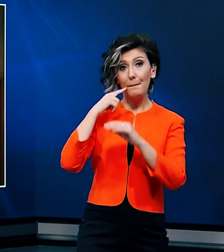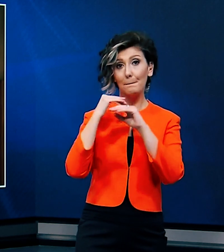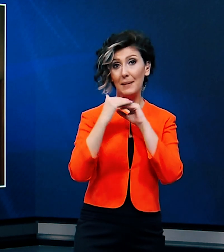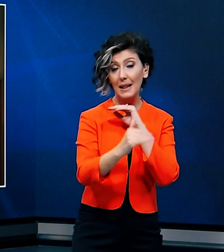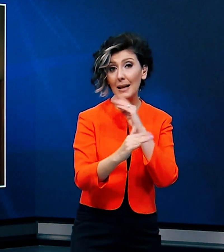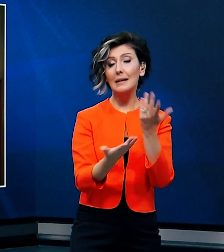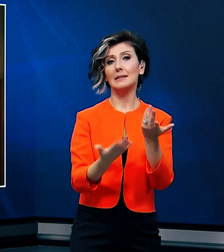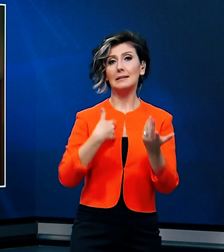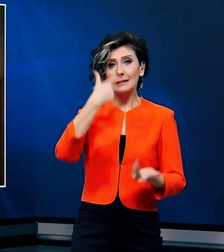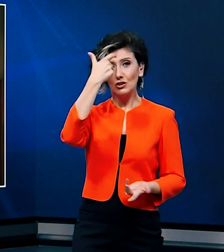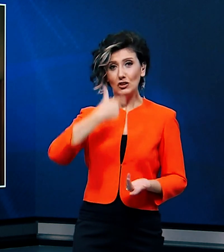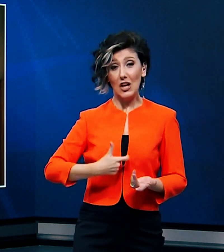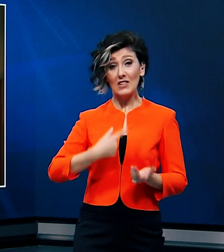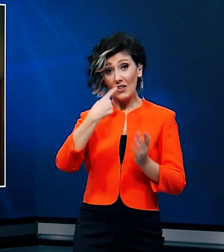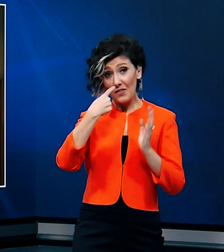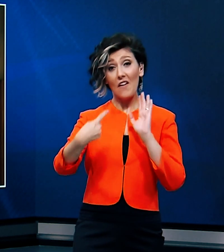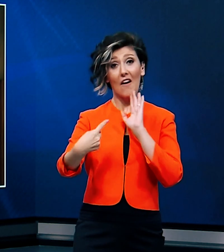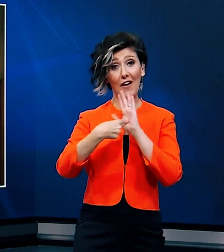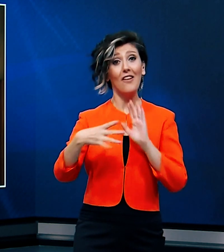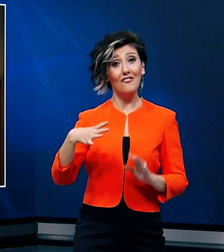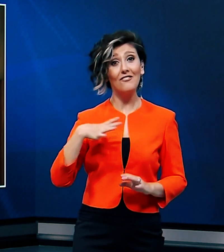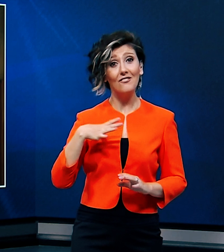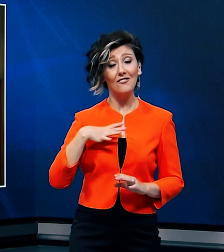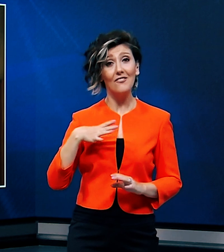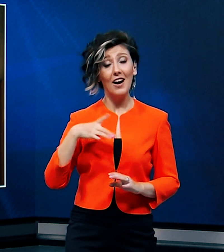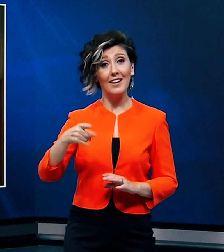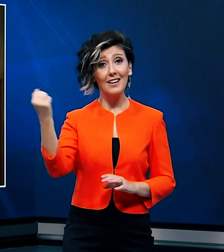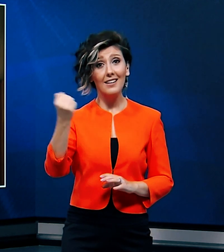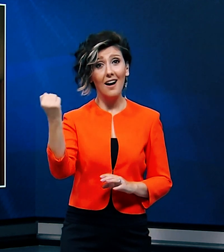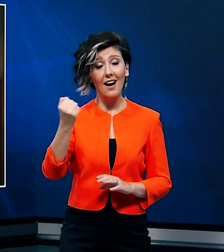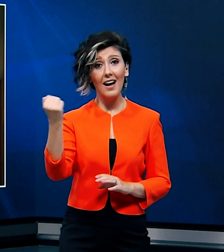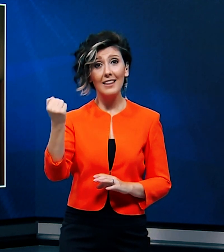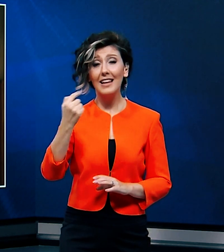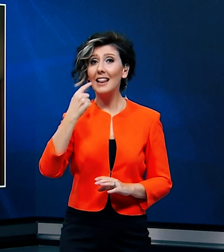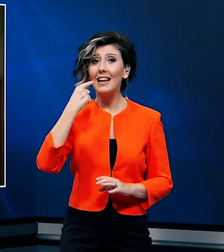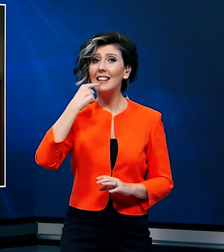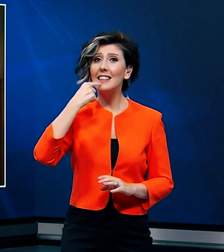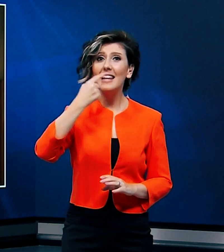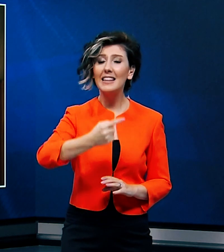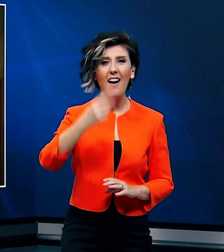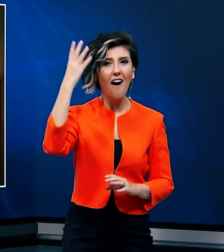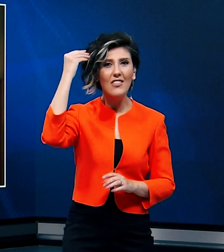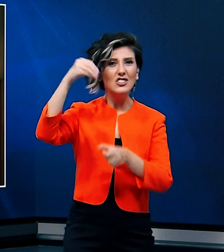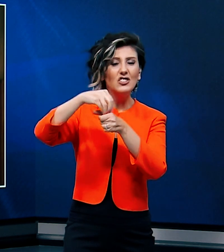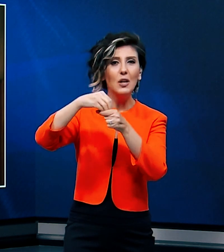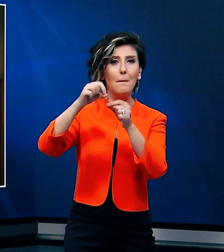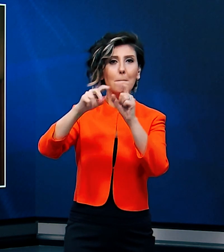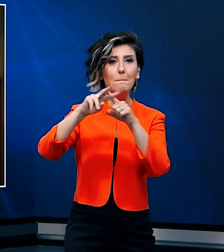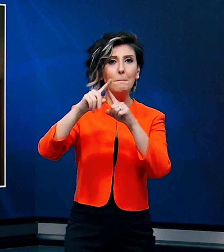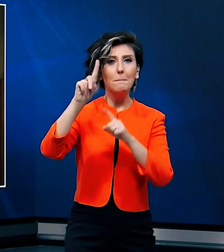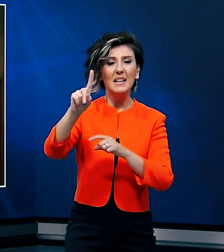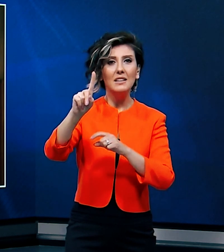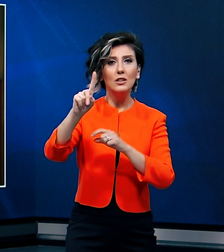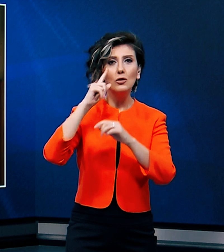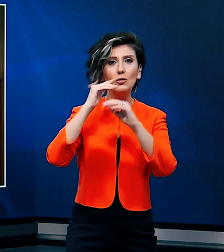ve şahsımı da hedef alan katilin temsil ettiği anlayışın batı toplumlarını